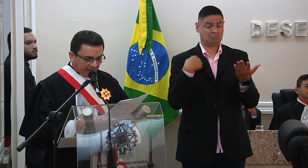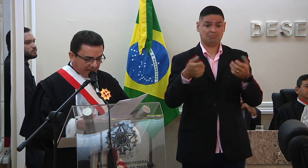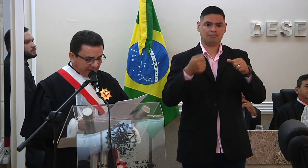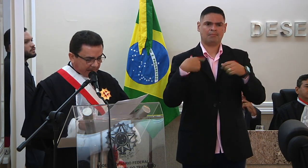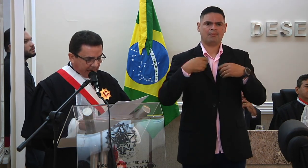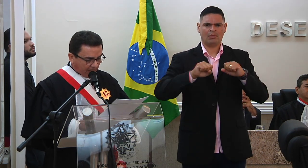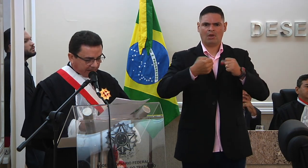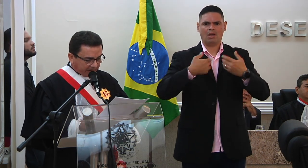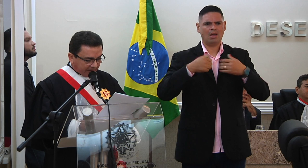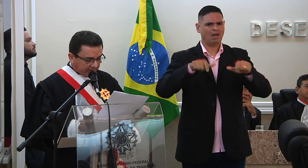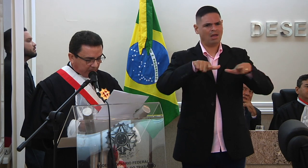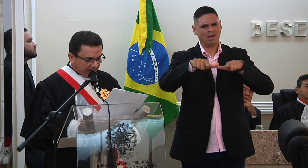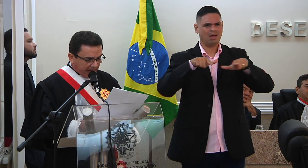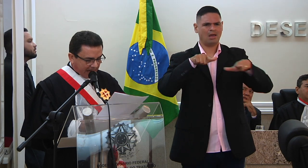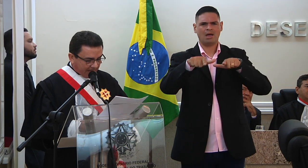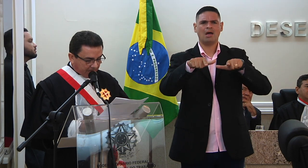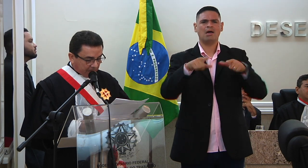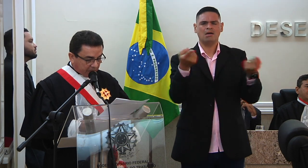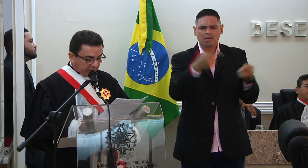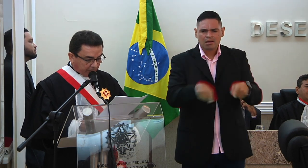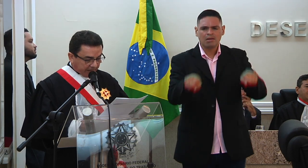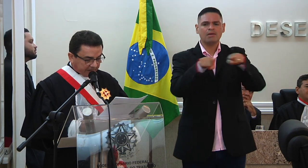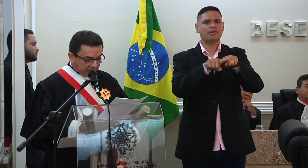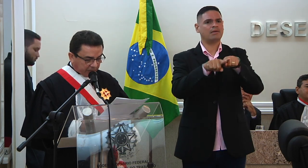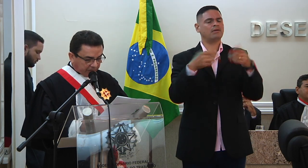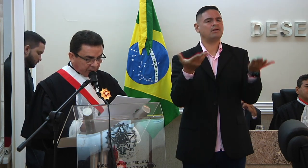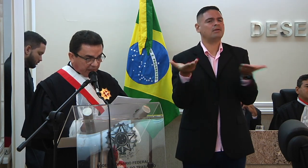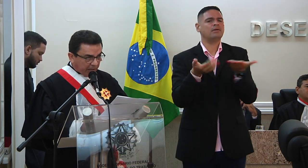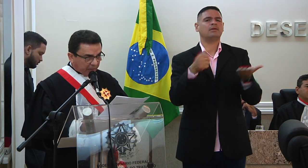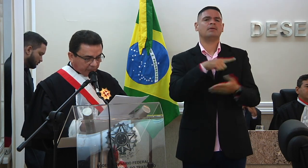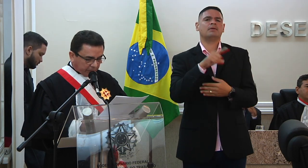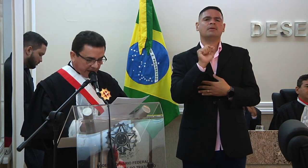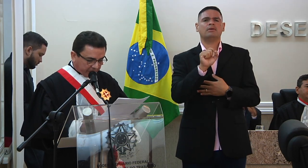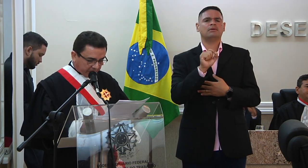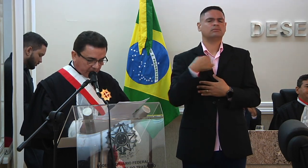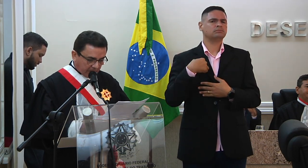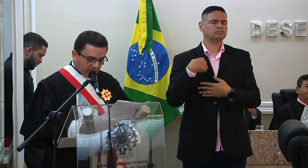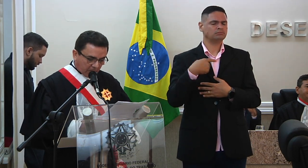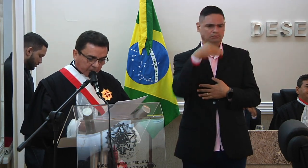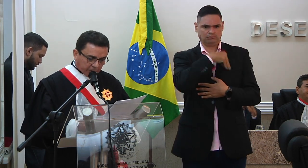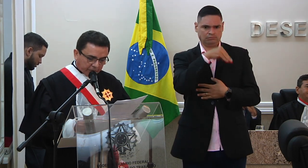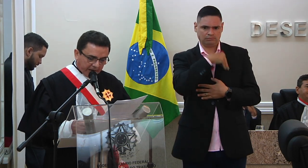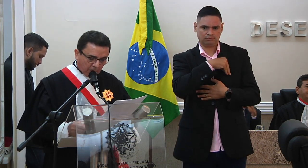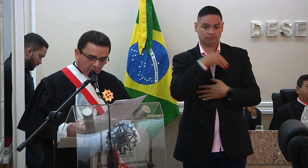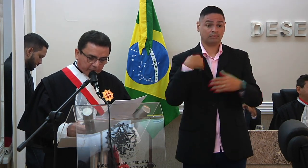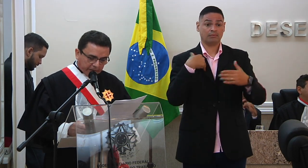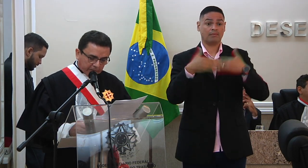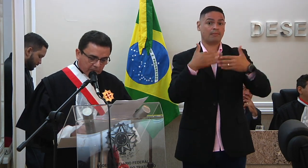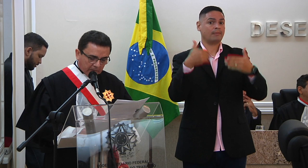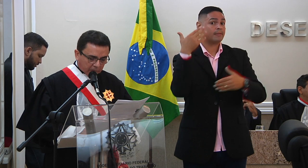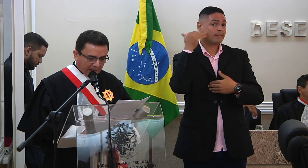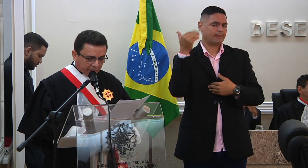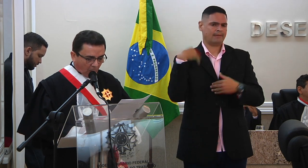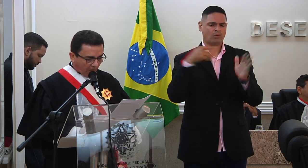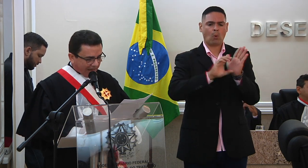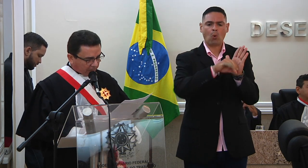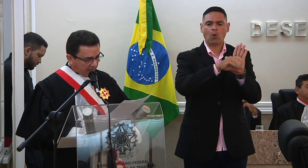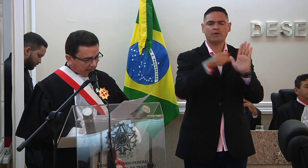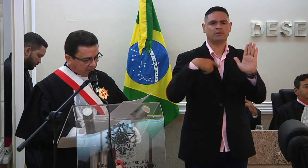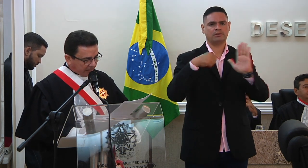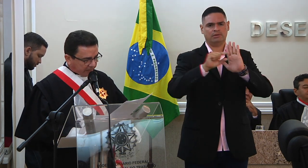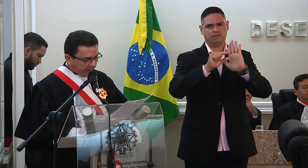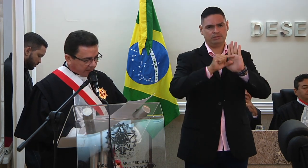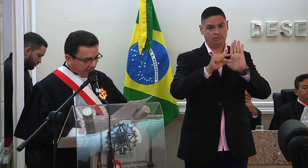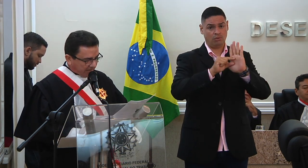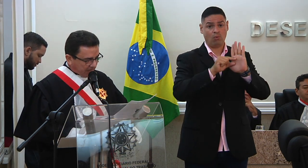caberá mais falar em equalização linear de expectativa de ganho e de sucesso como sugere o conceito do artigo